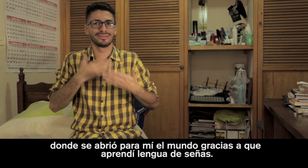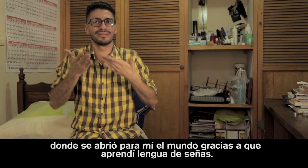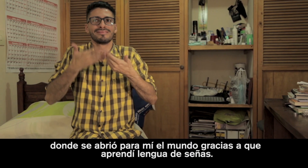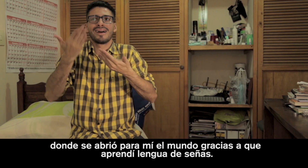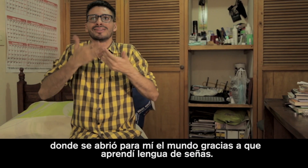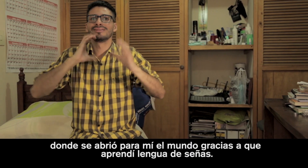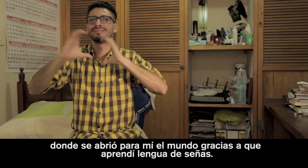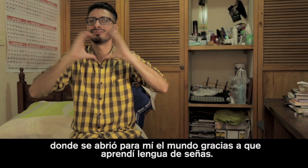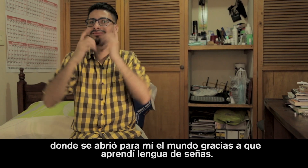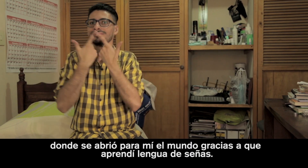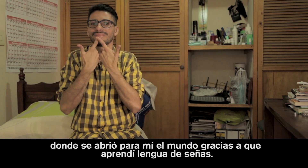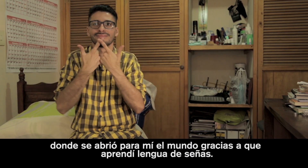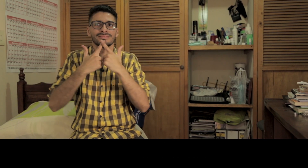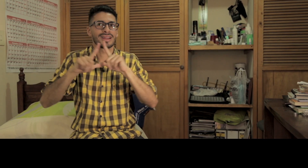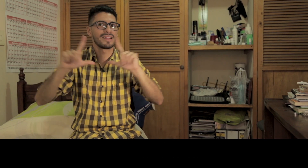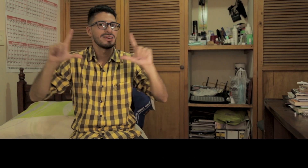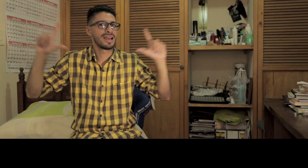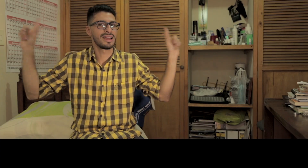aprendí lengua de señas